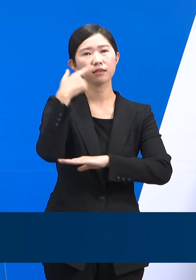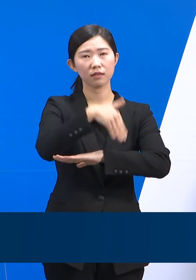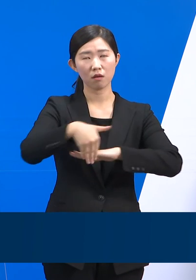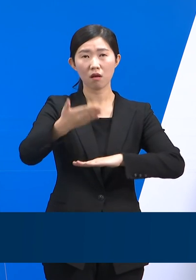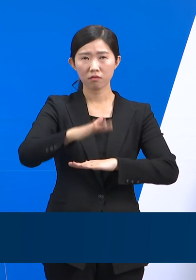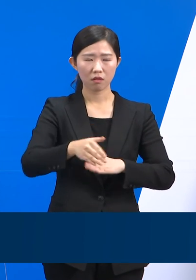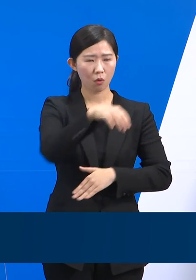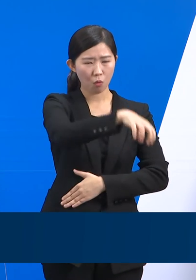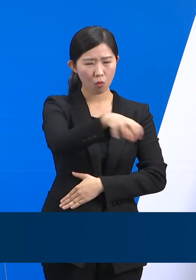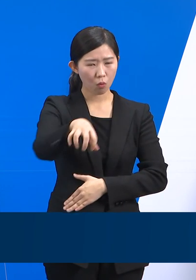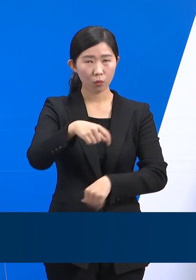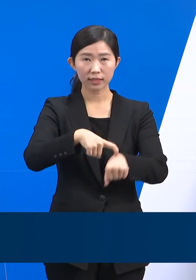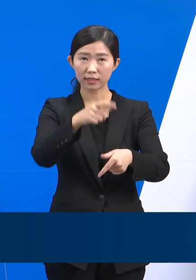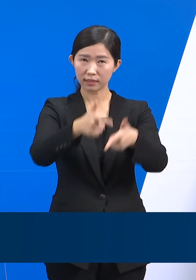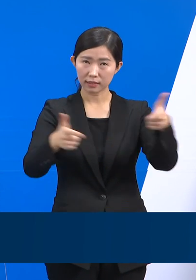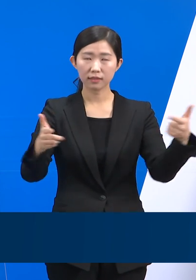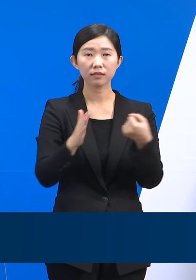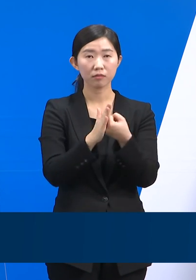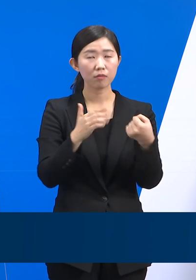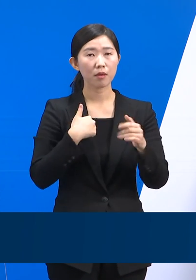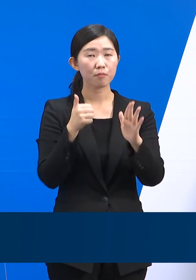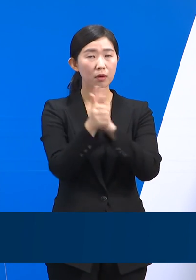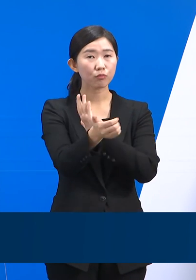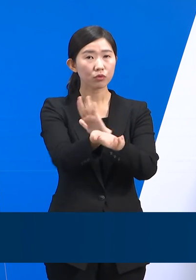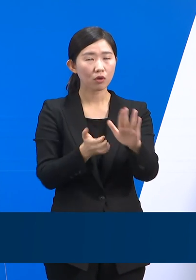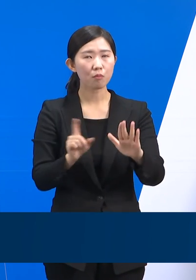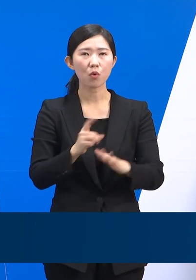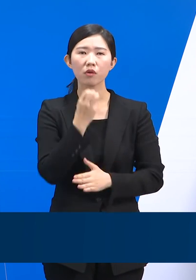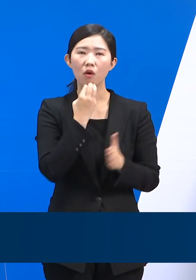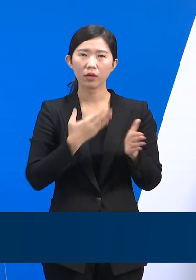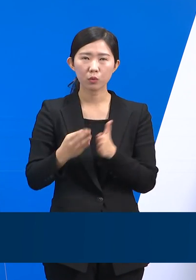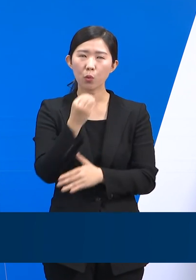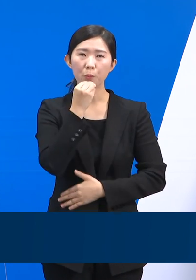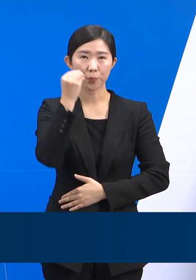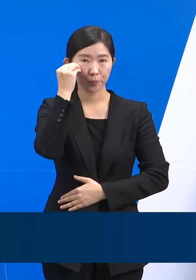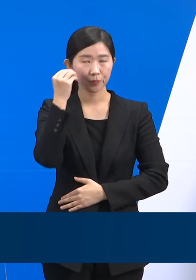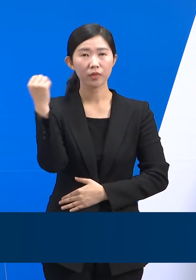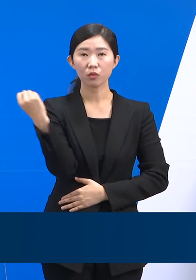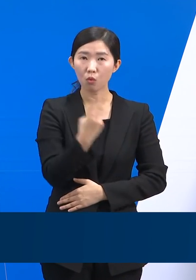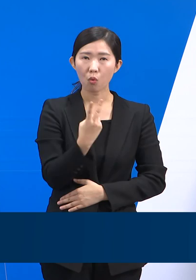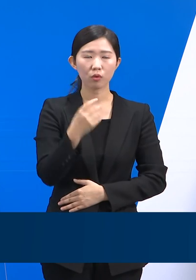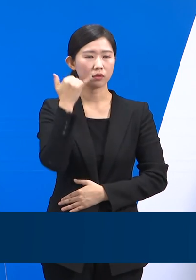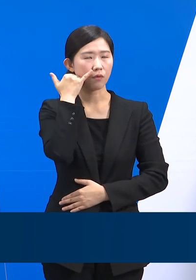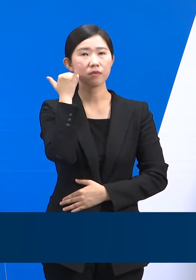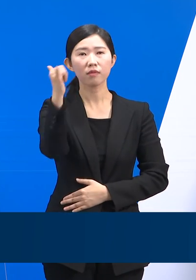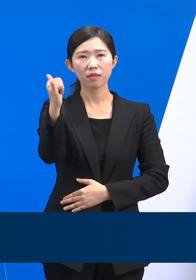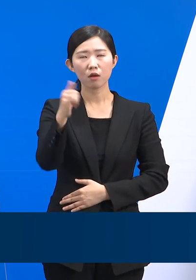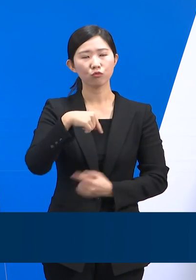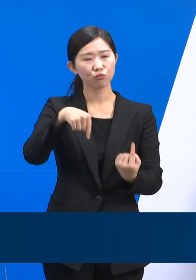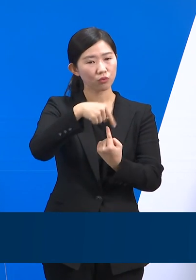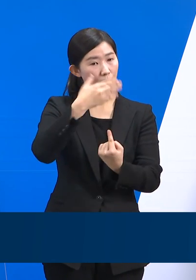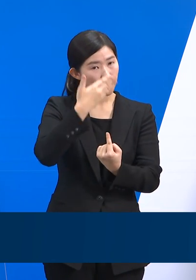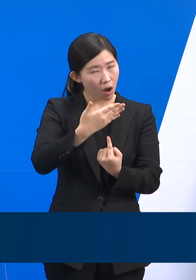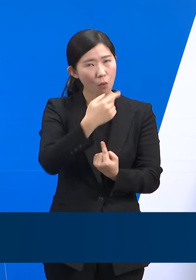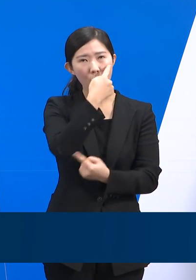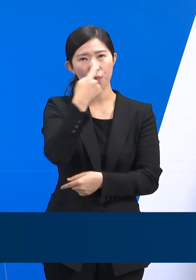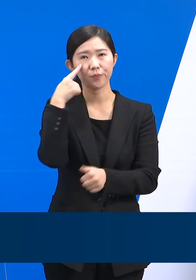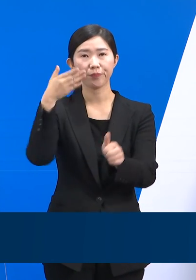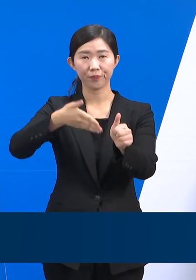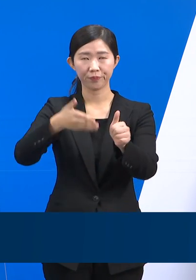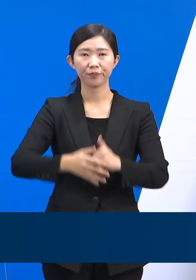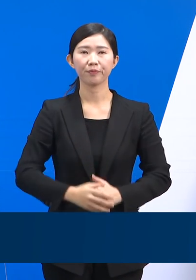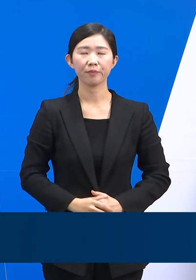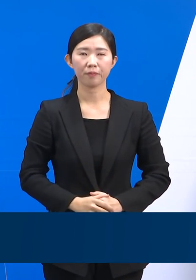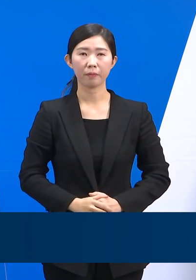사정에 따라 상의할 수 있으므로, 방문 전에 코로나19 및 경기도 홈페이지, 경기도 콜센터 등을 통해 운영 여부 등을 확인하시기 바랍니다.